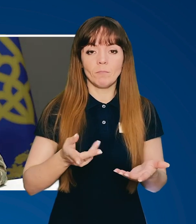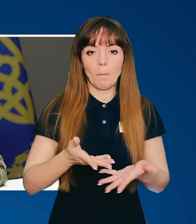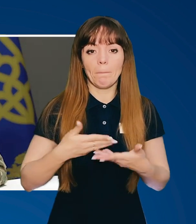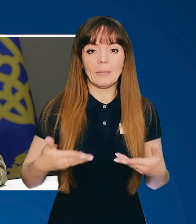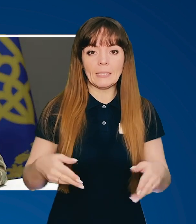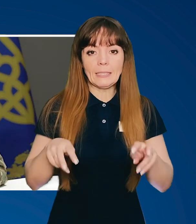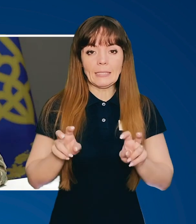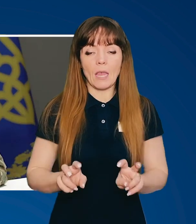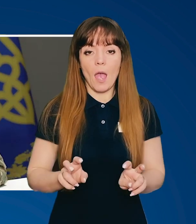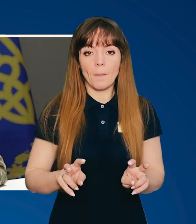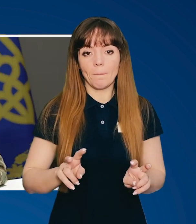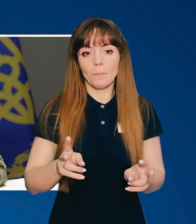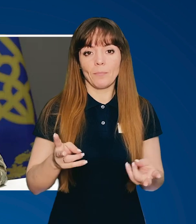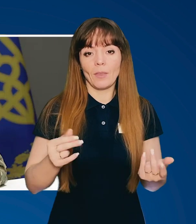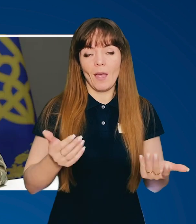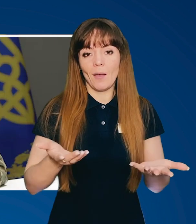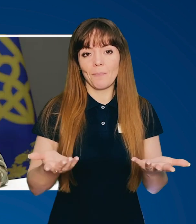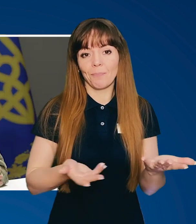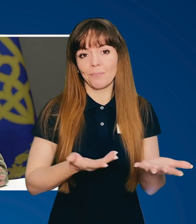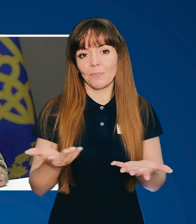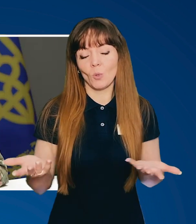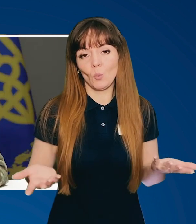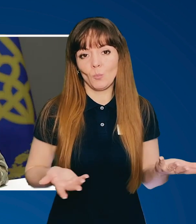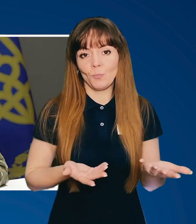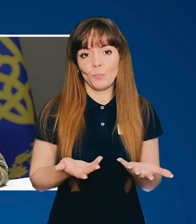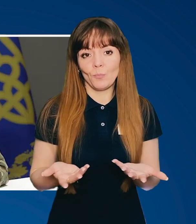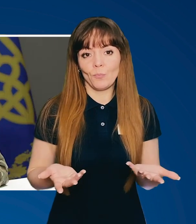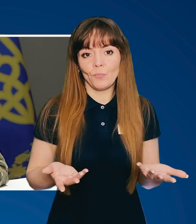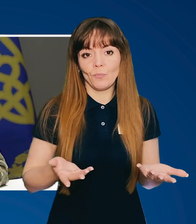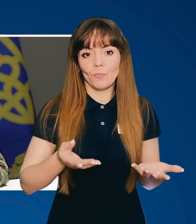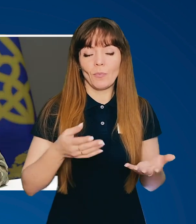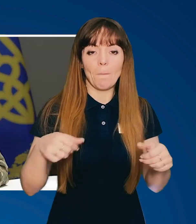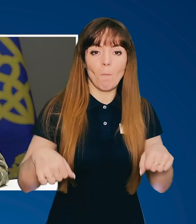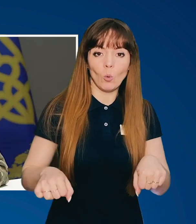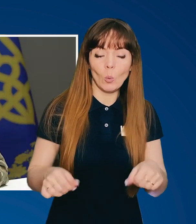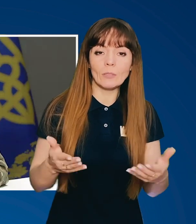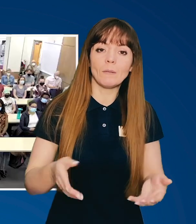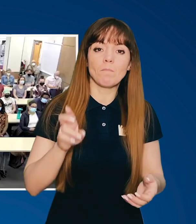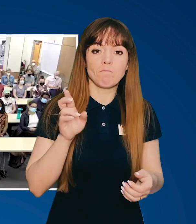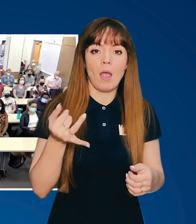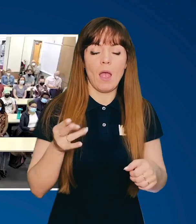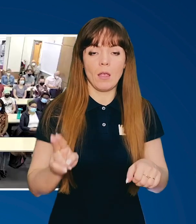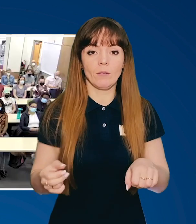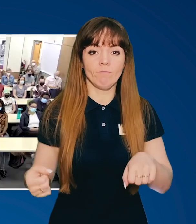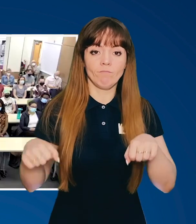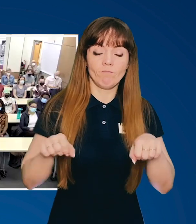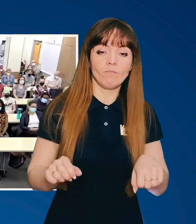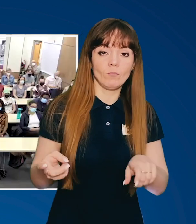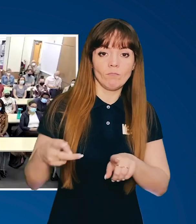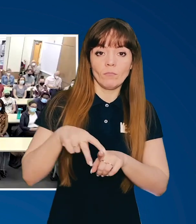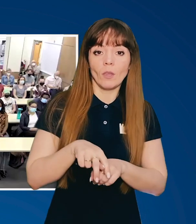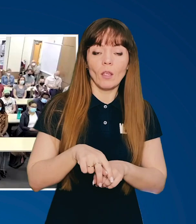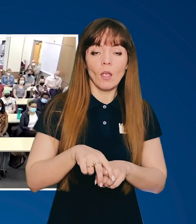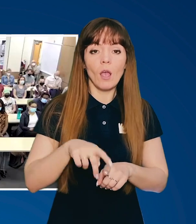ми сідаємо на мотоцикл, на байк сідають люди. Вони